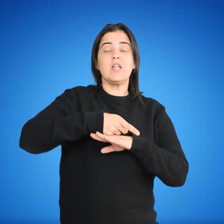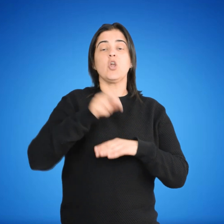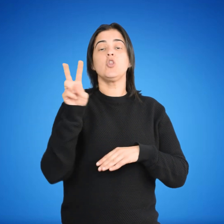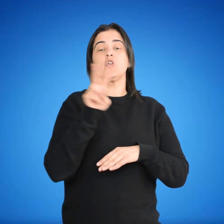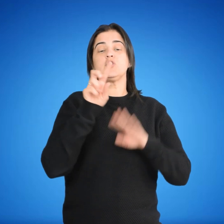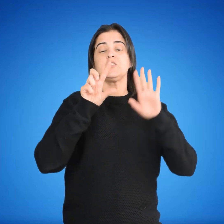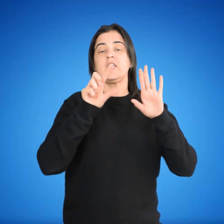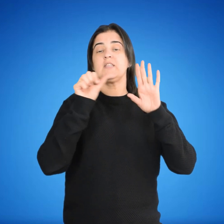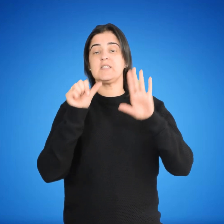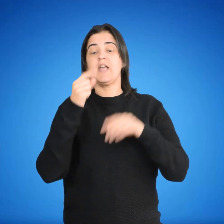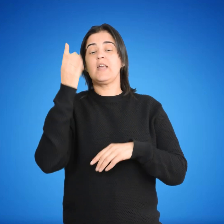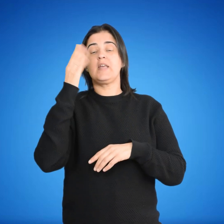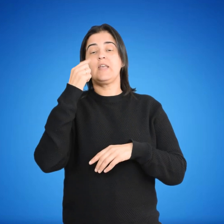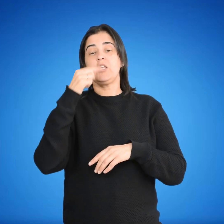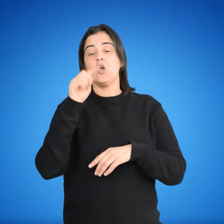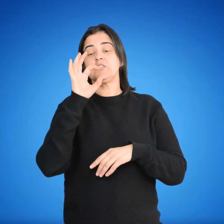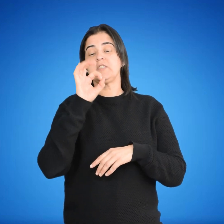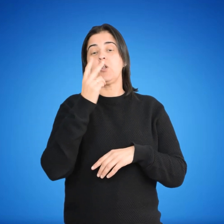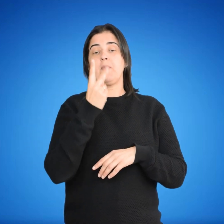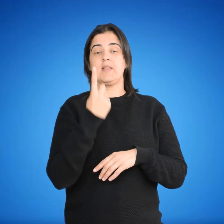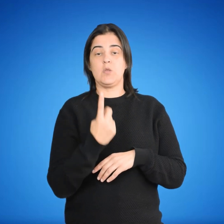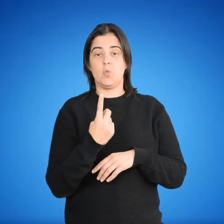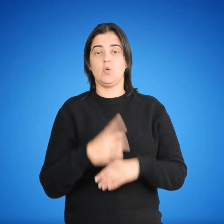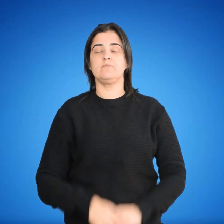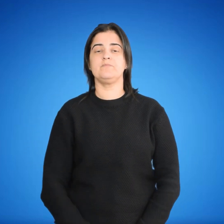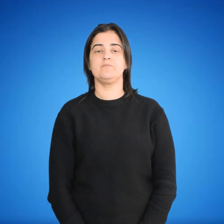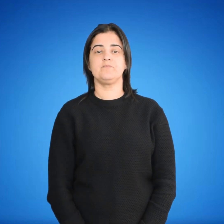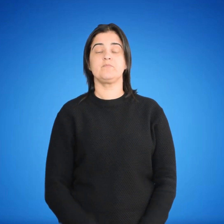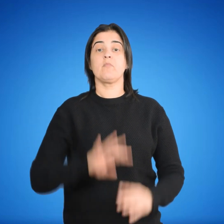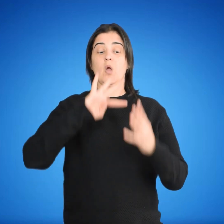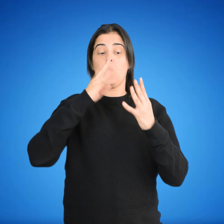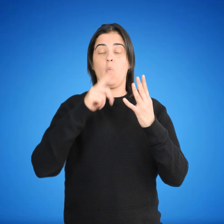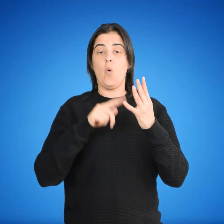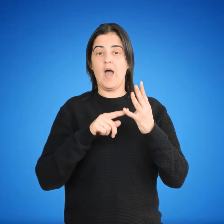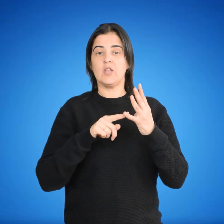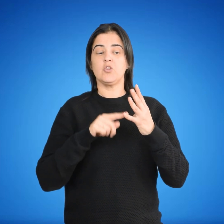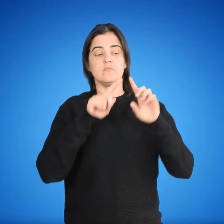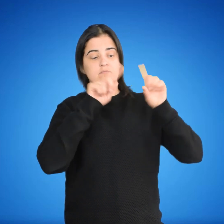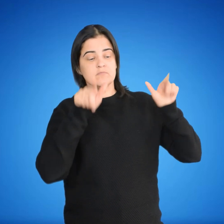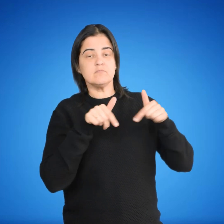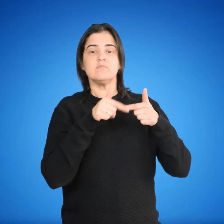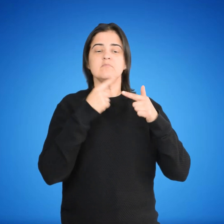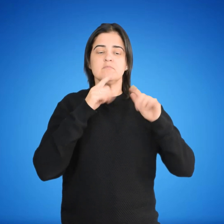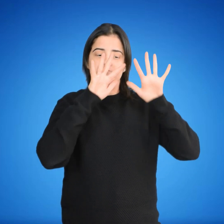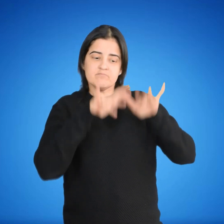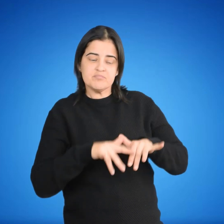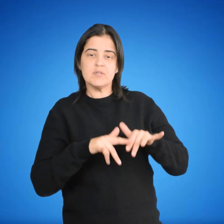276-021. 4. Carta de motivación donde